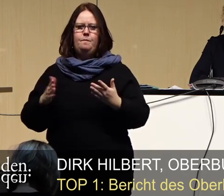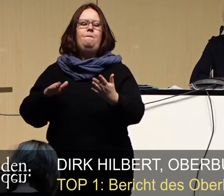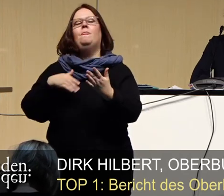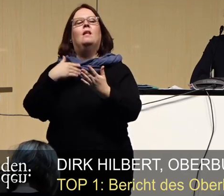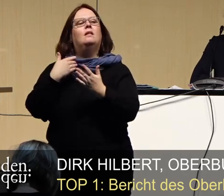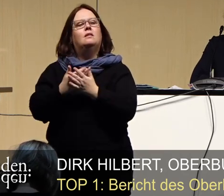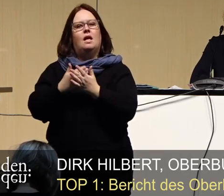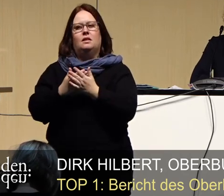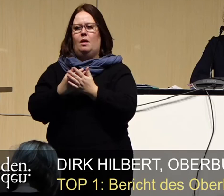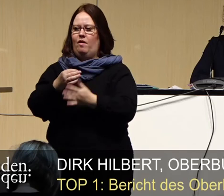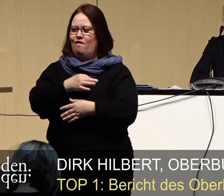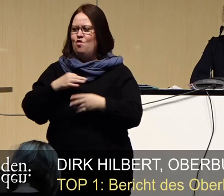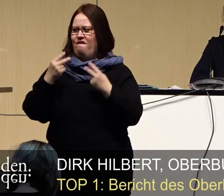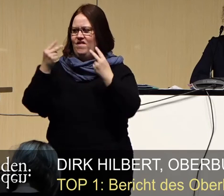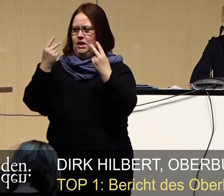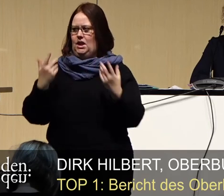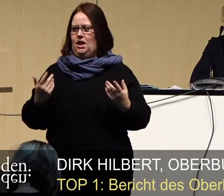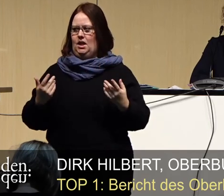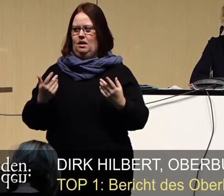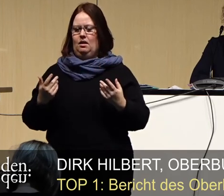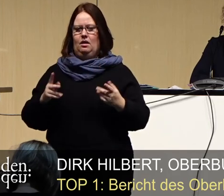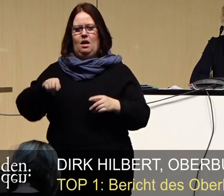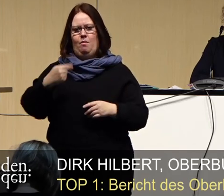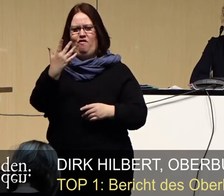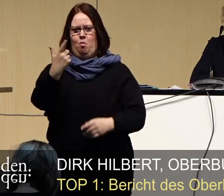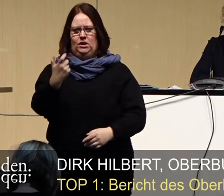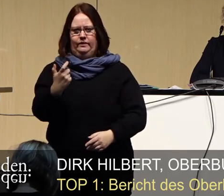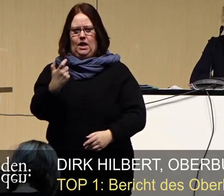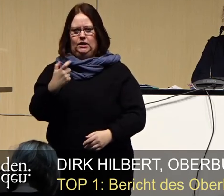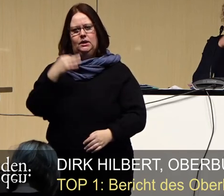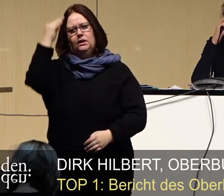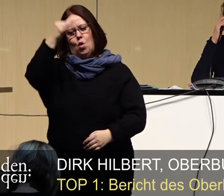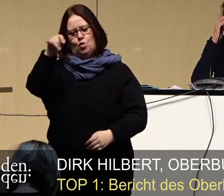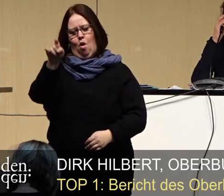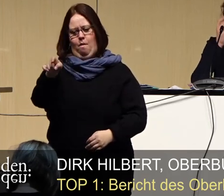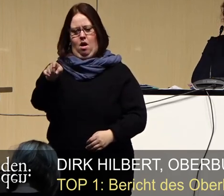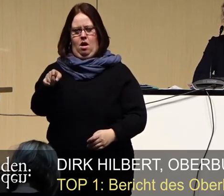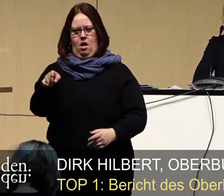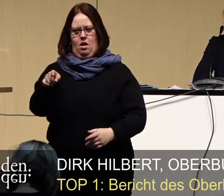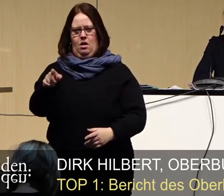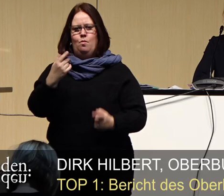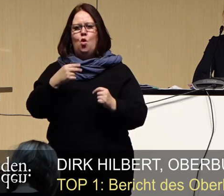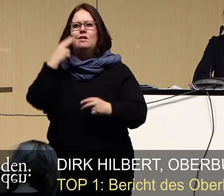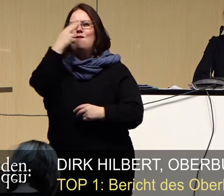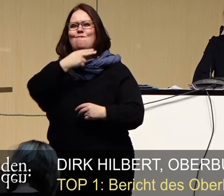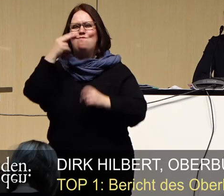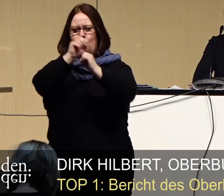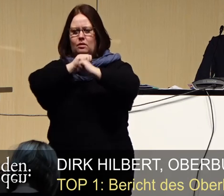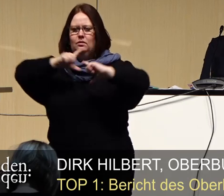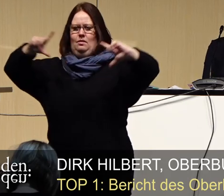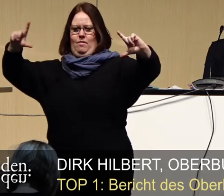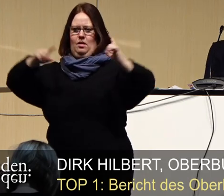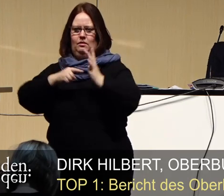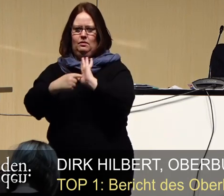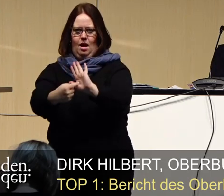rufe ich ganz bewusst dazu auf, am 25. Oktober ein buntes Bild dieser Stadt zu